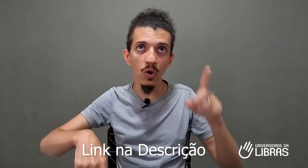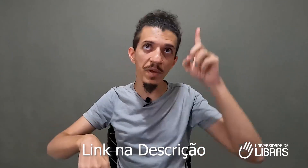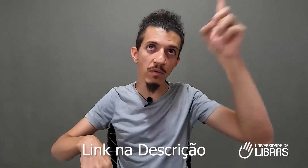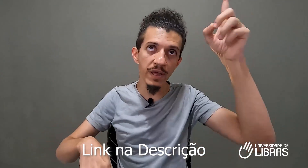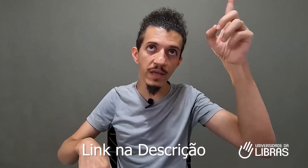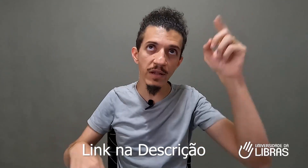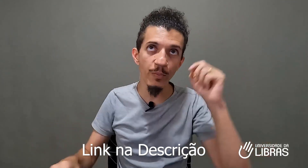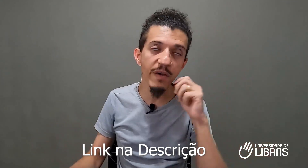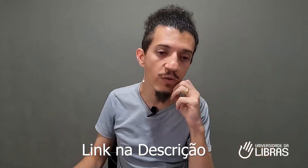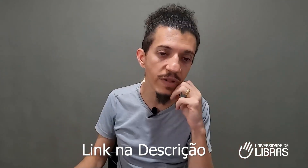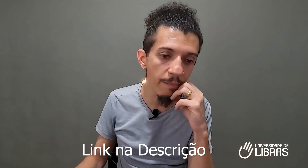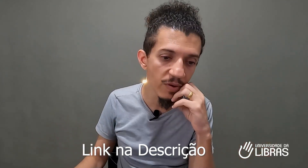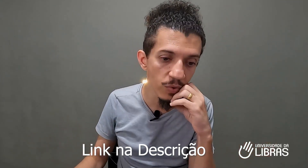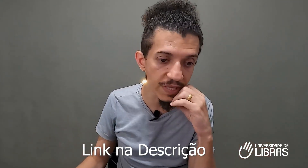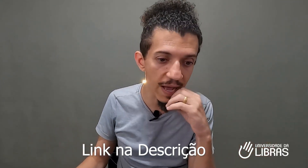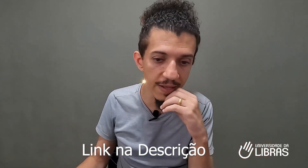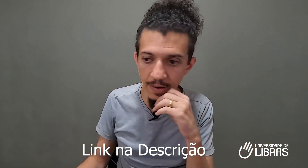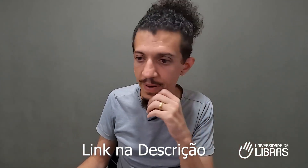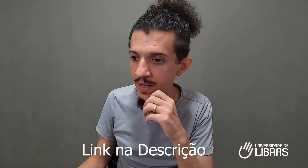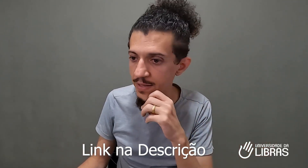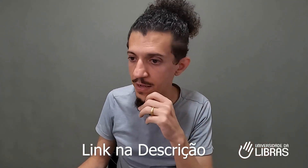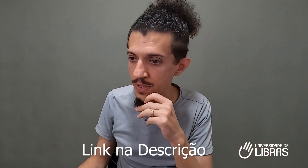e o link no perfil da bio do Instagram, para quem está no Instagram. descrição